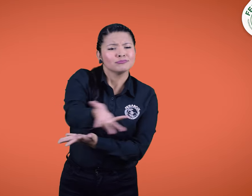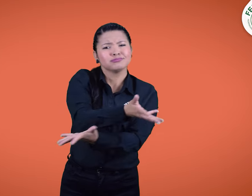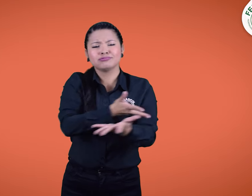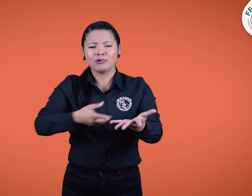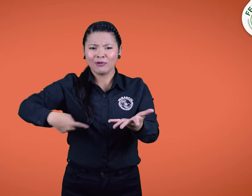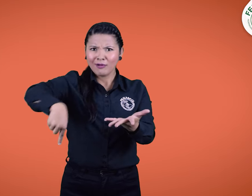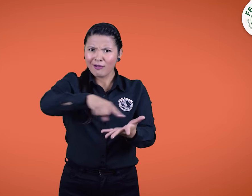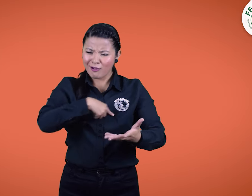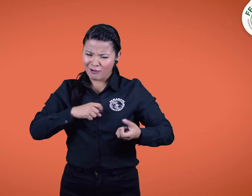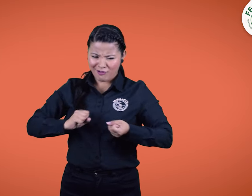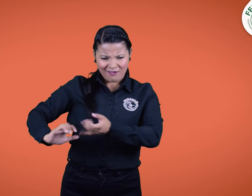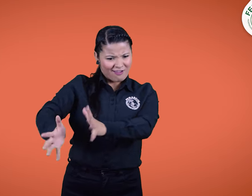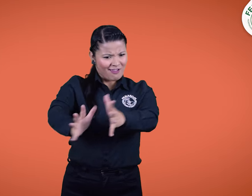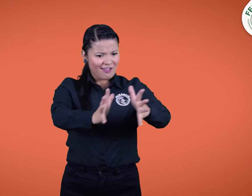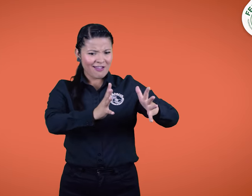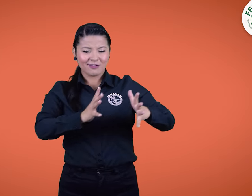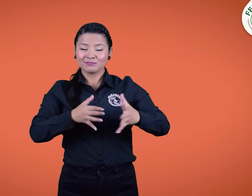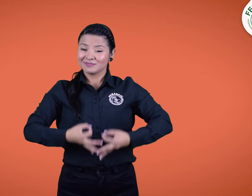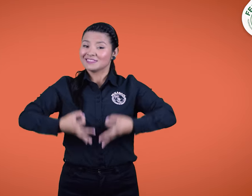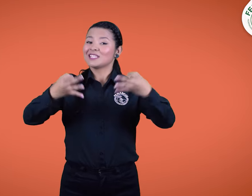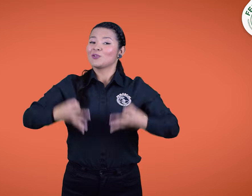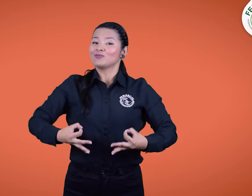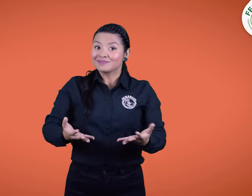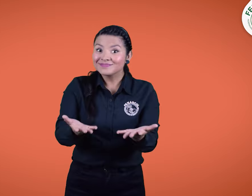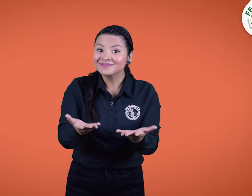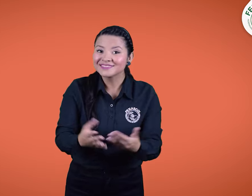compartiremos conocimiento en lengua de señas colombiana